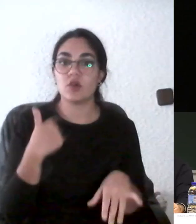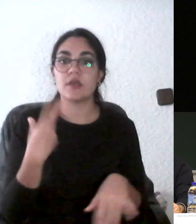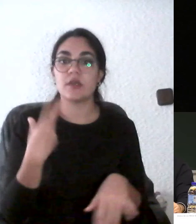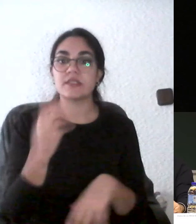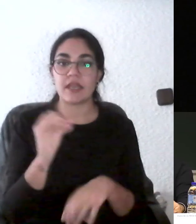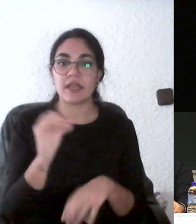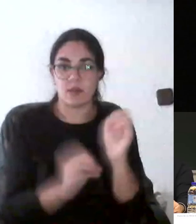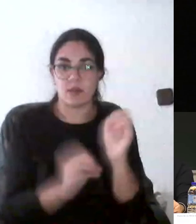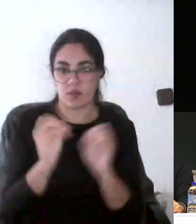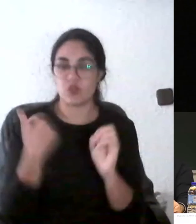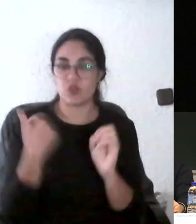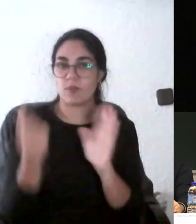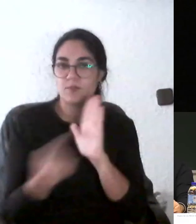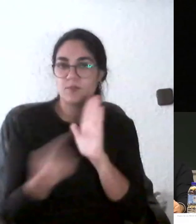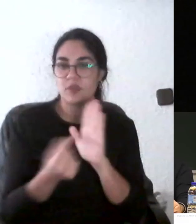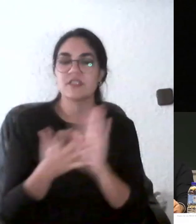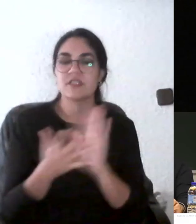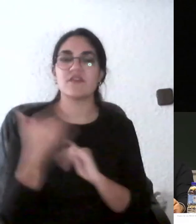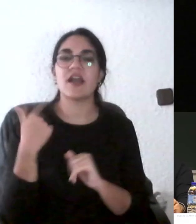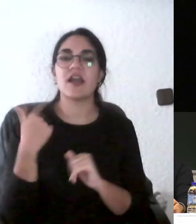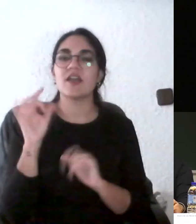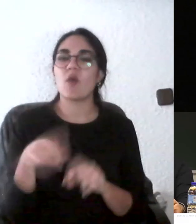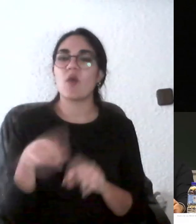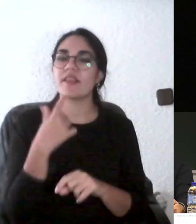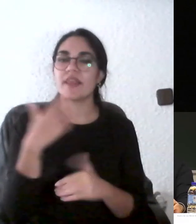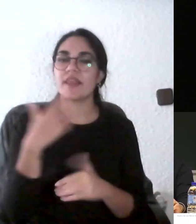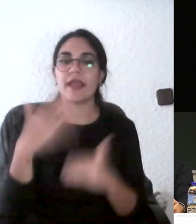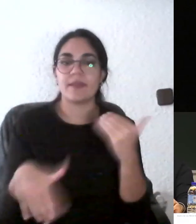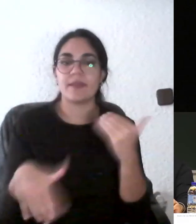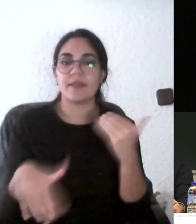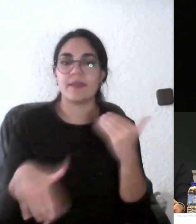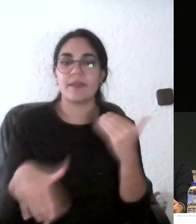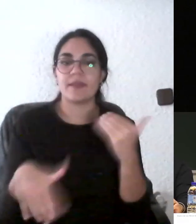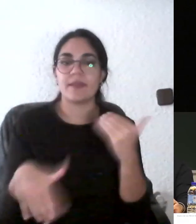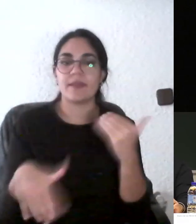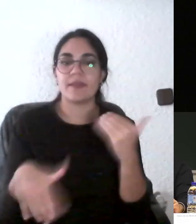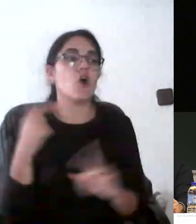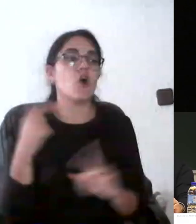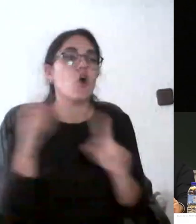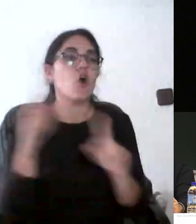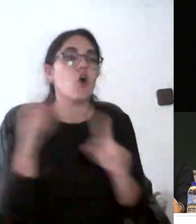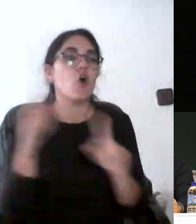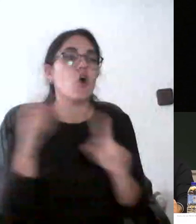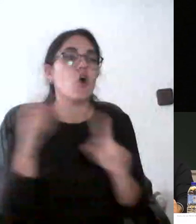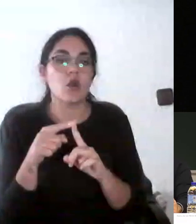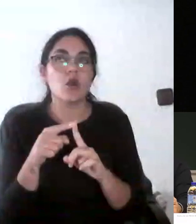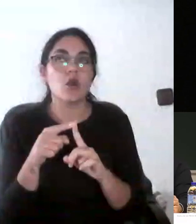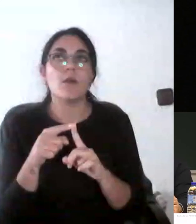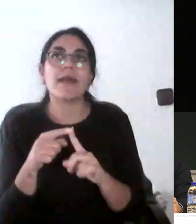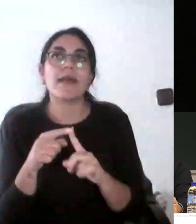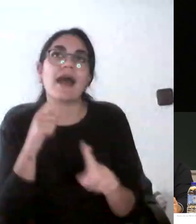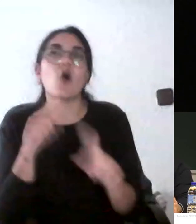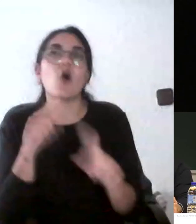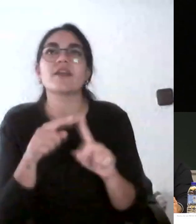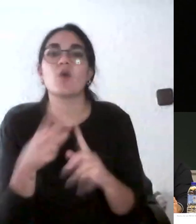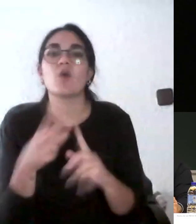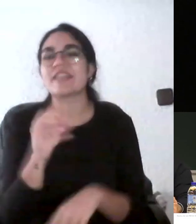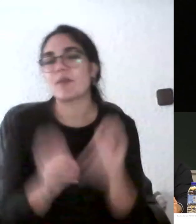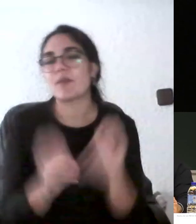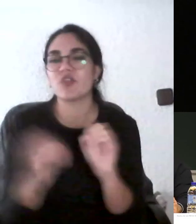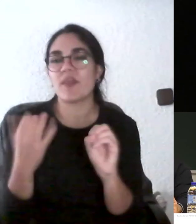ponía límite de las pruebas entonces no es límite para aprobar la asignatura yo para que las asignaturas sumen porque al final es una suma de varias